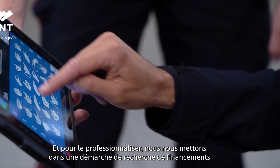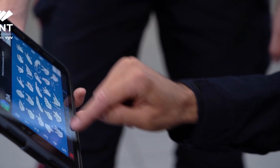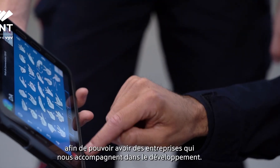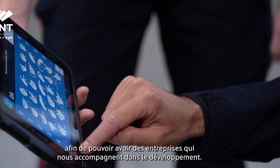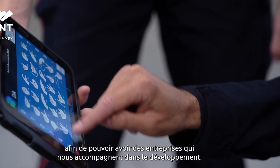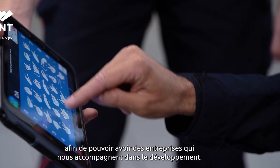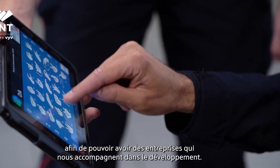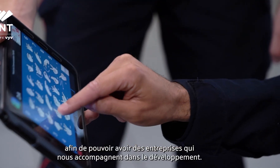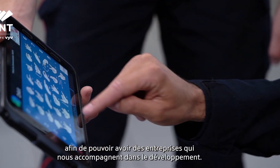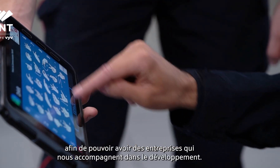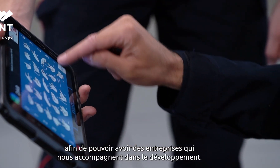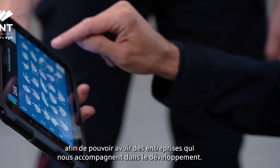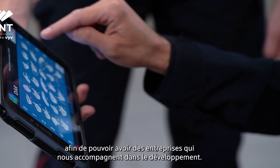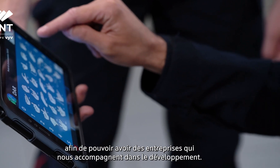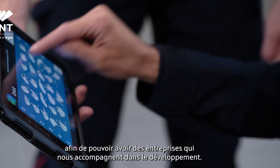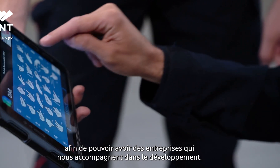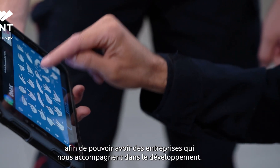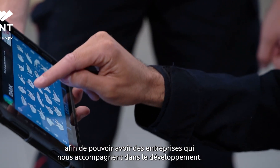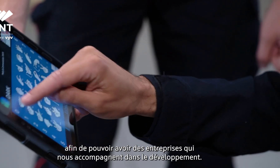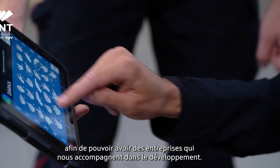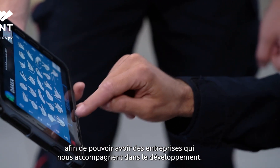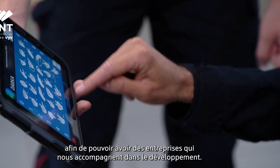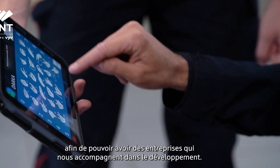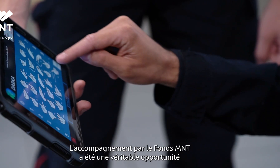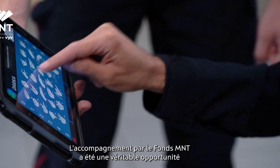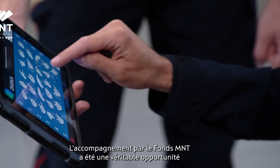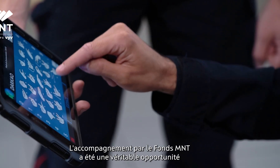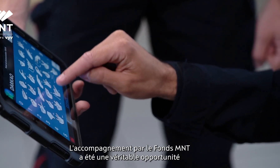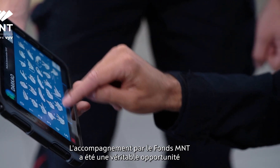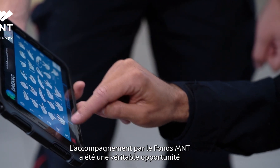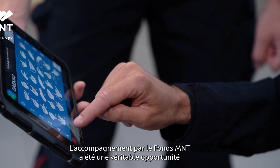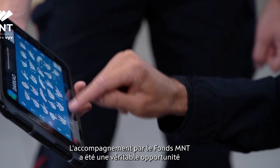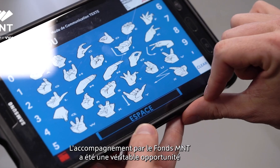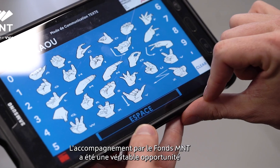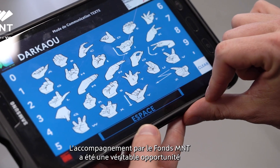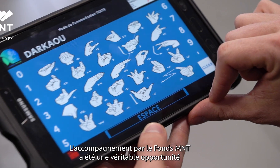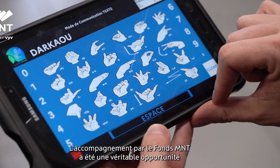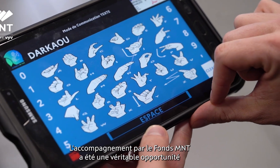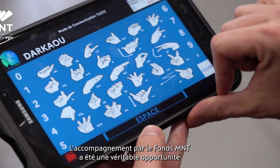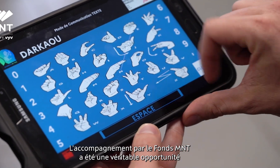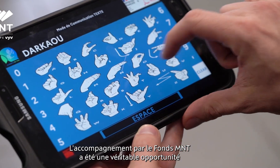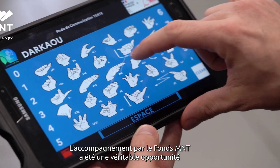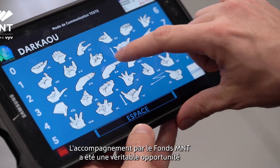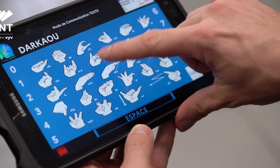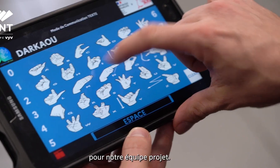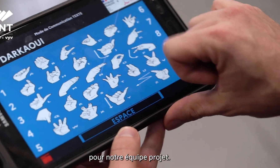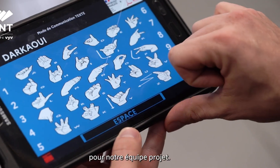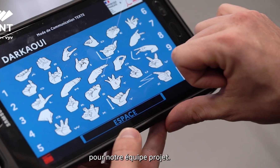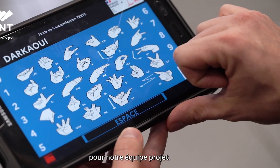afin de pouvoir avoir des entreprises qui nous accompagnent dans le développement. L'accompagnement par le fonds MNT a été une véritable opportunité pour notre équipe